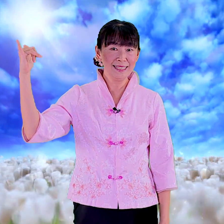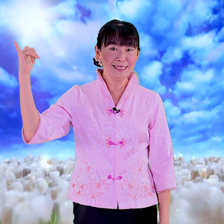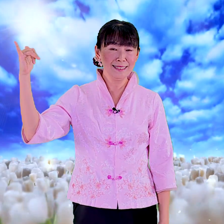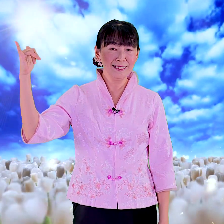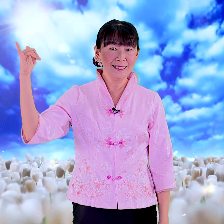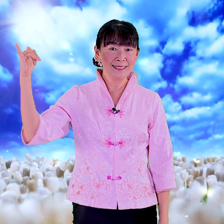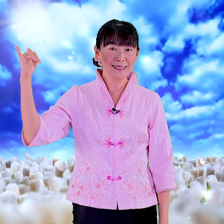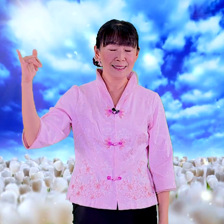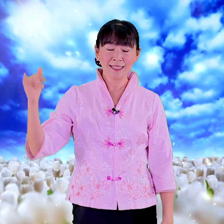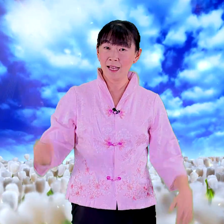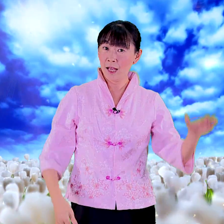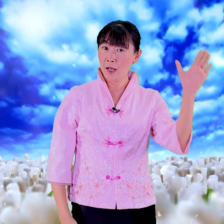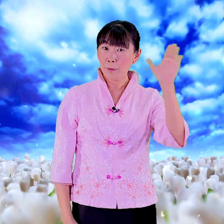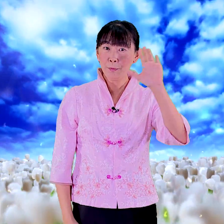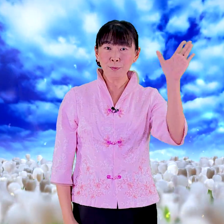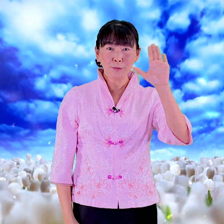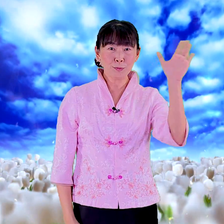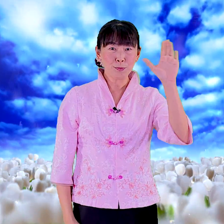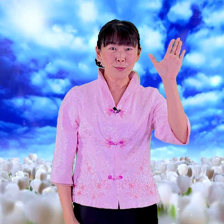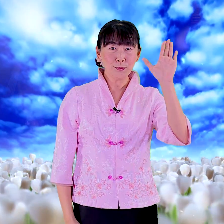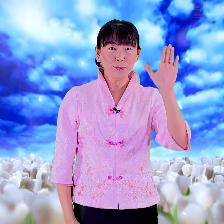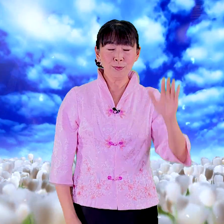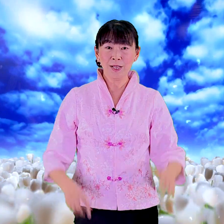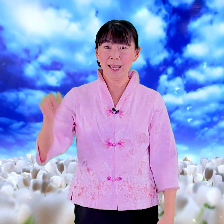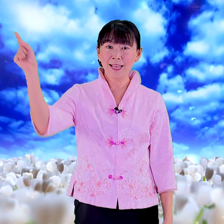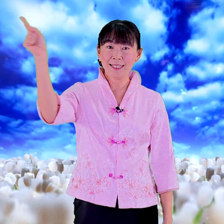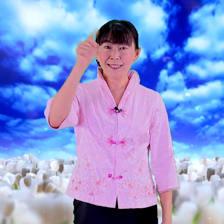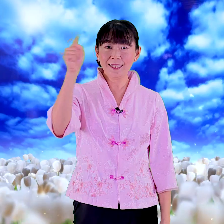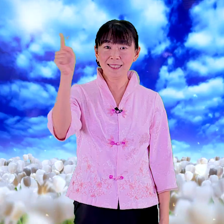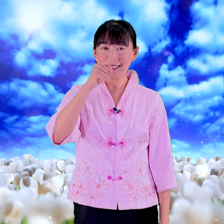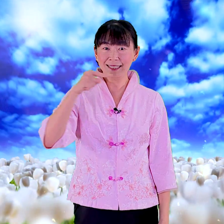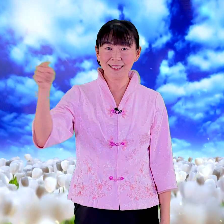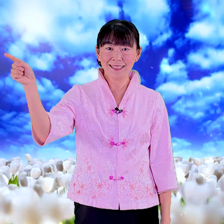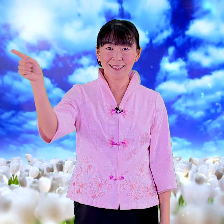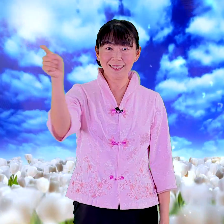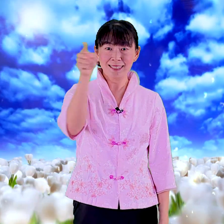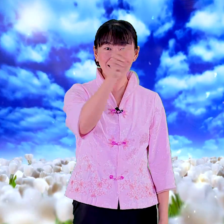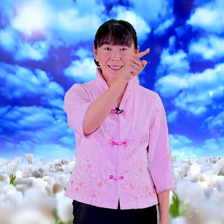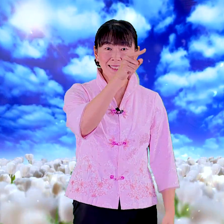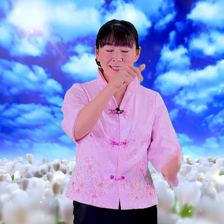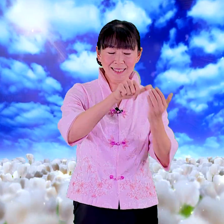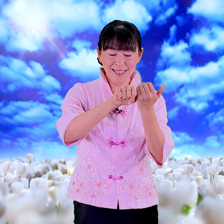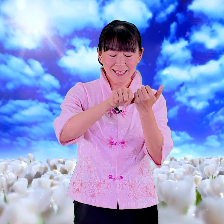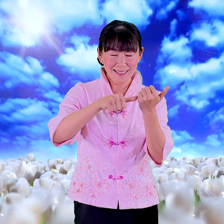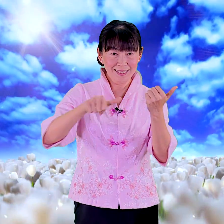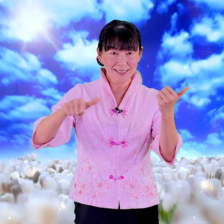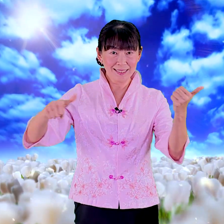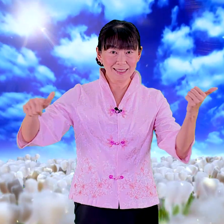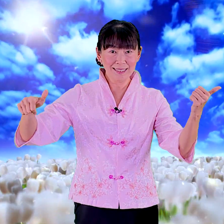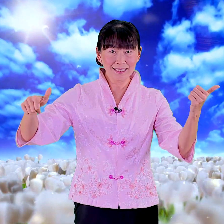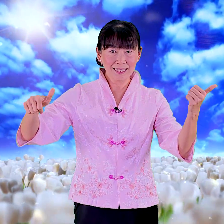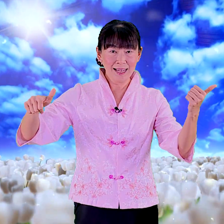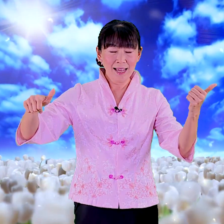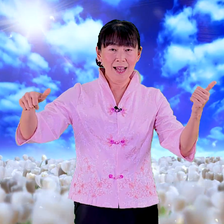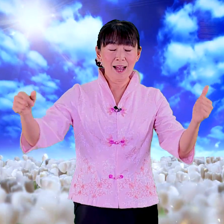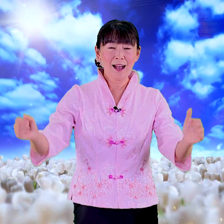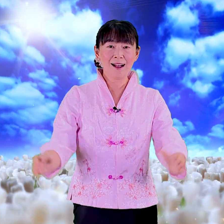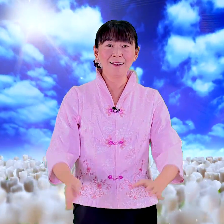子好好